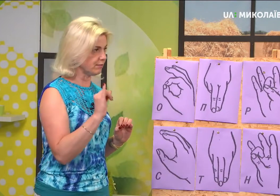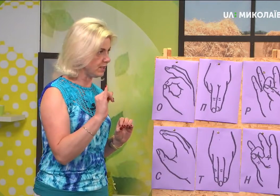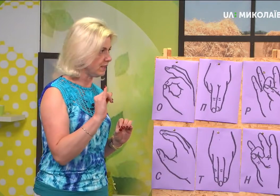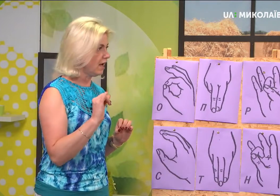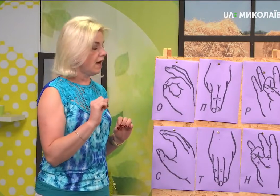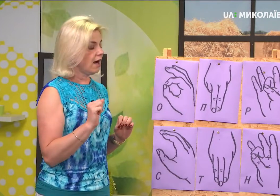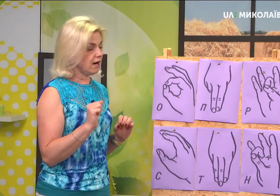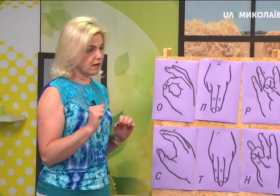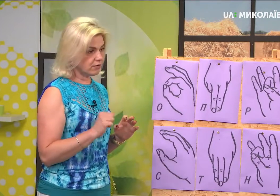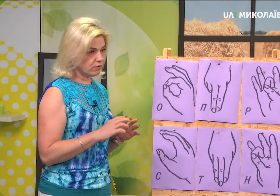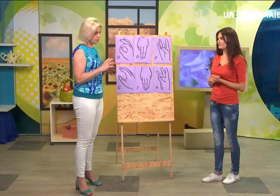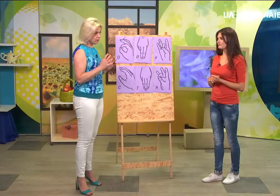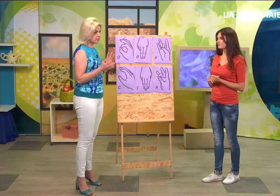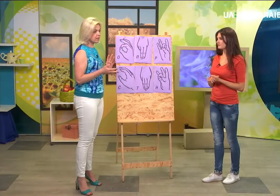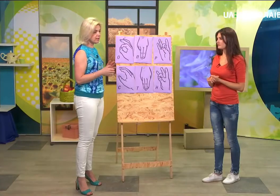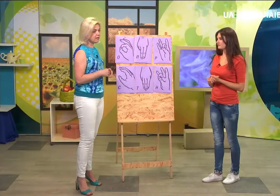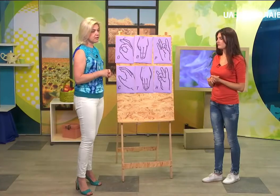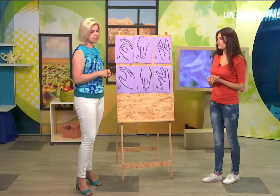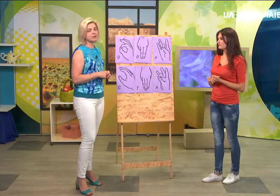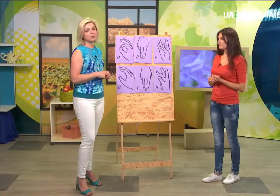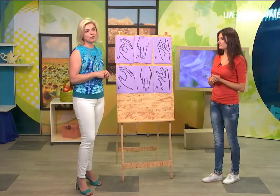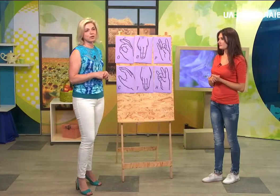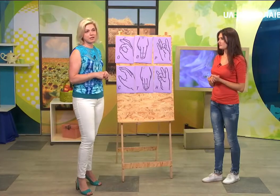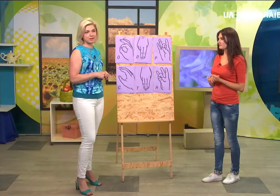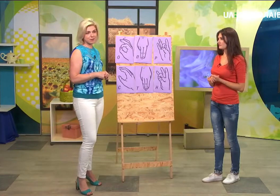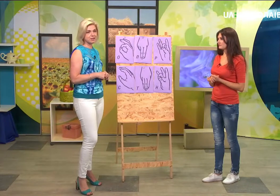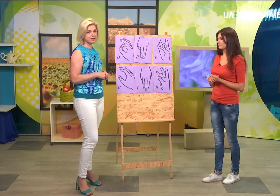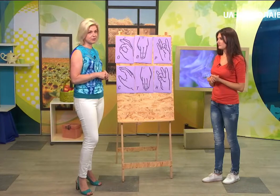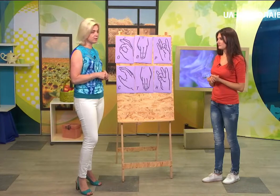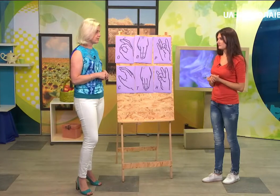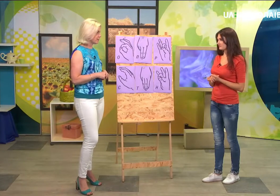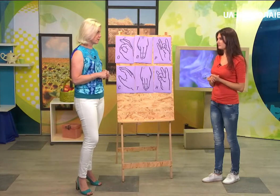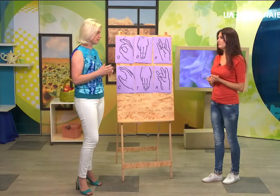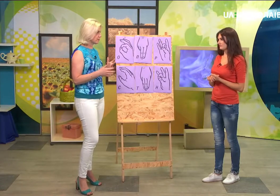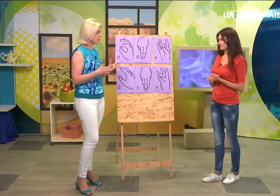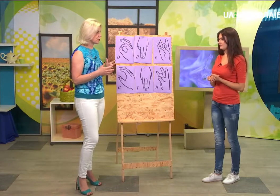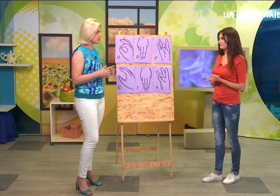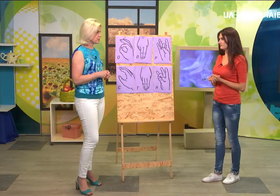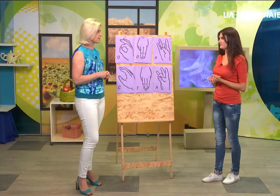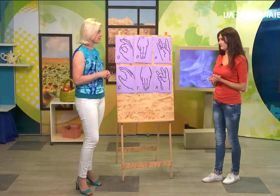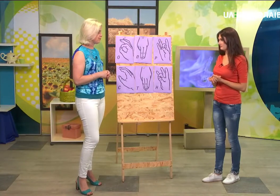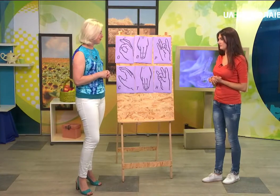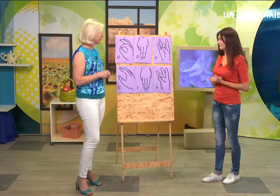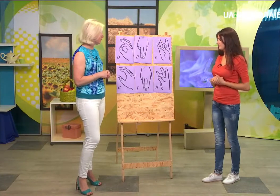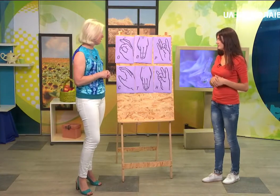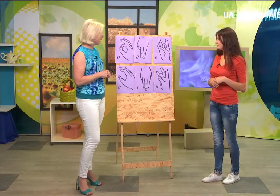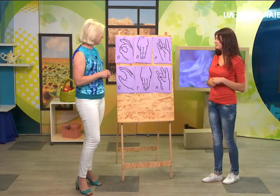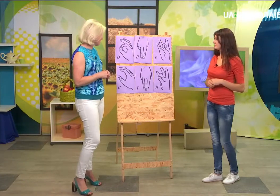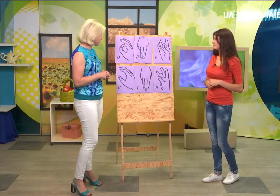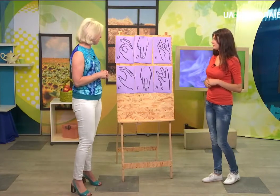там Ї. А взагалі жестова мова українська і російська, вони однакові за жестами. Так. Залежить